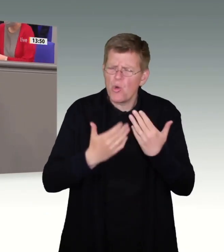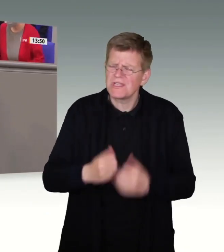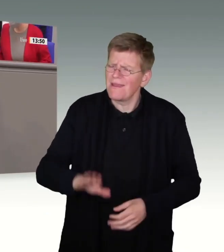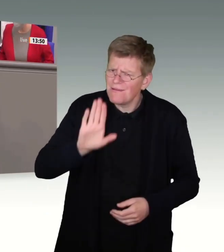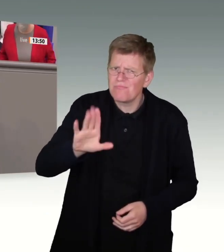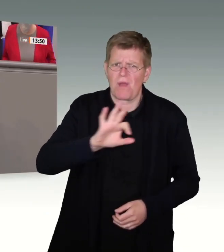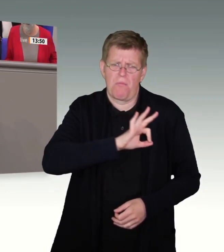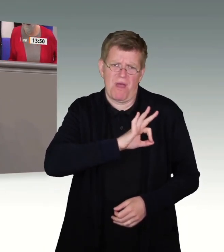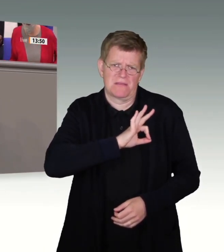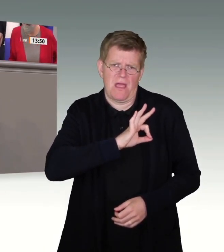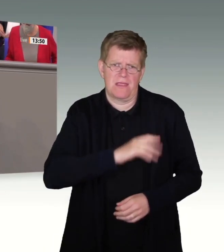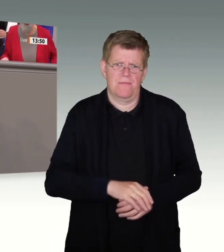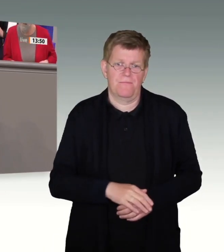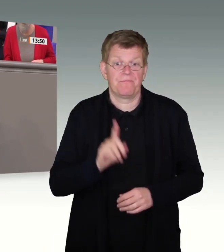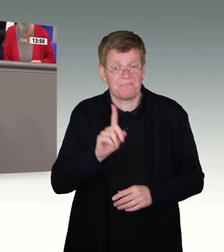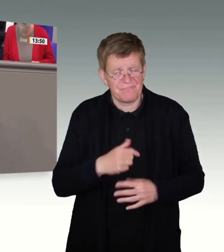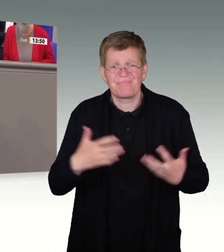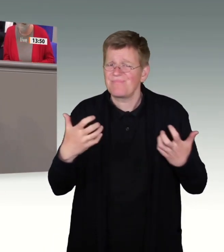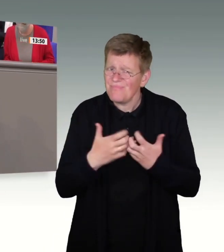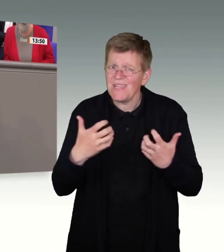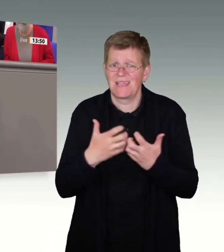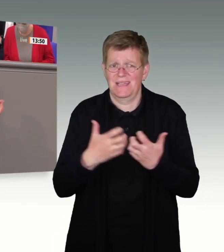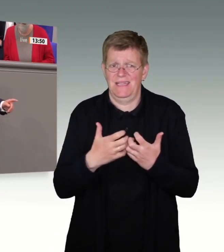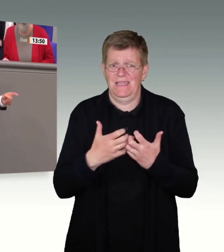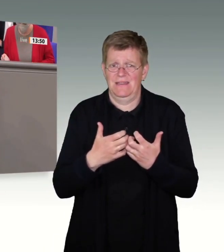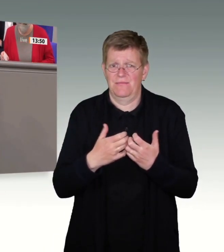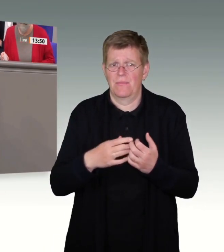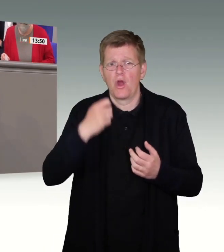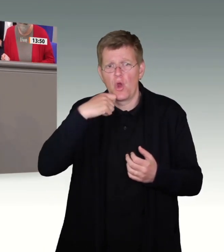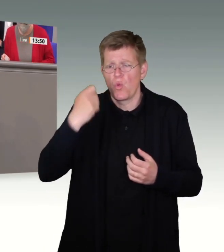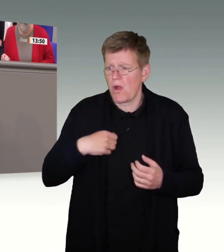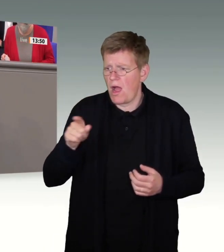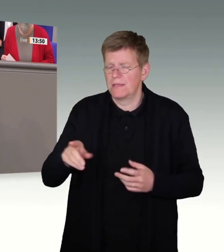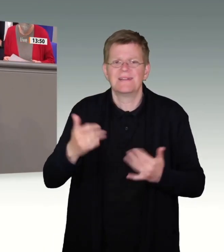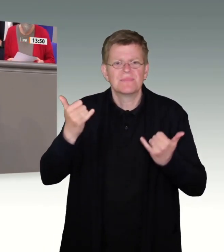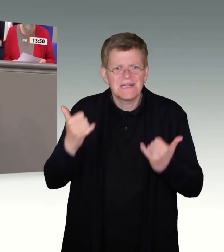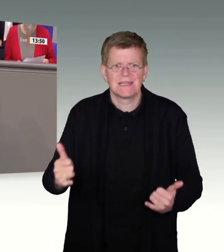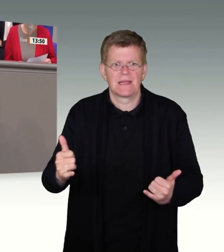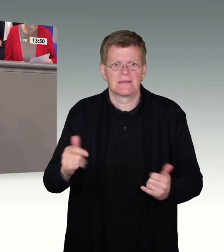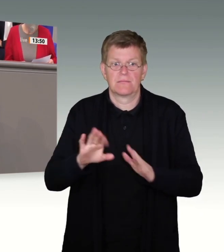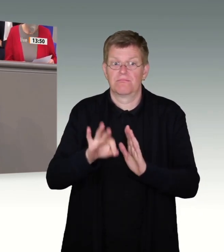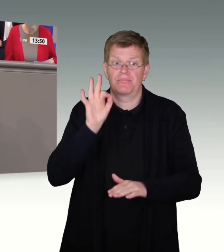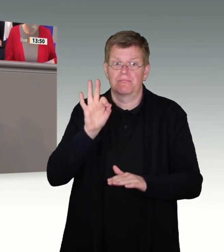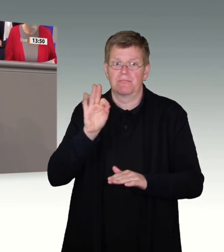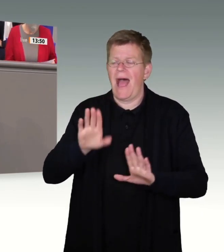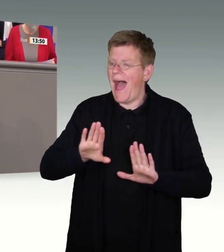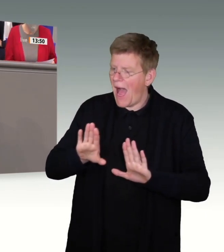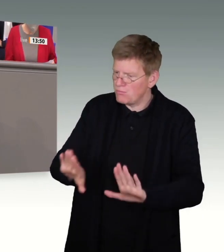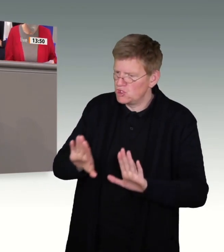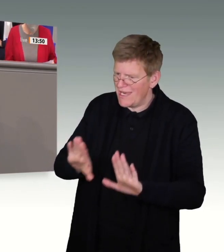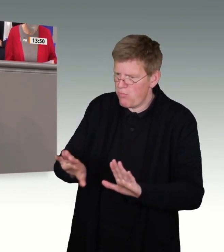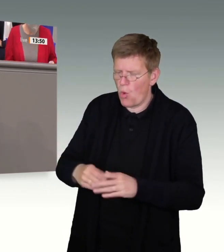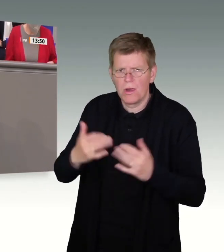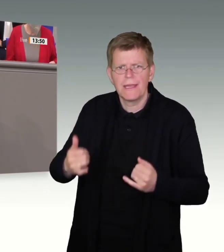den Krieg gegen die Ukraine zum Anlass nimmt, hier Abschiebungen zu forcieren, das ist wirklich